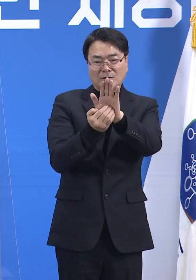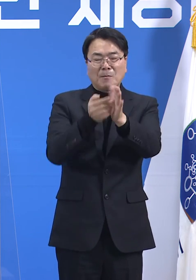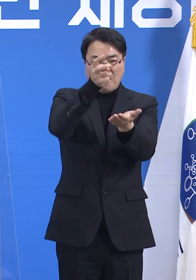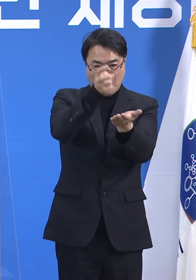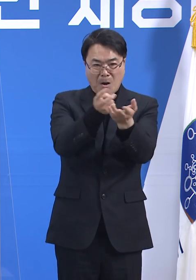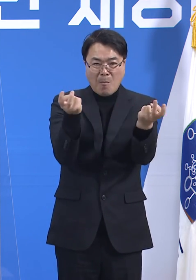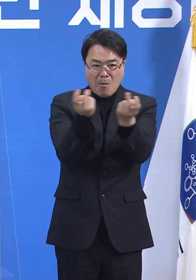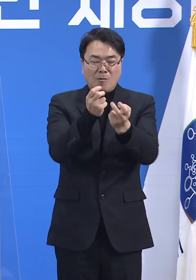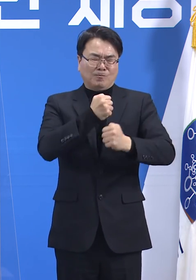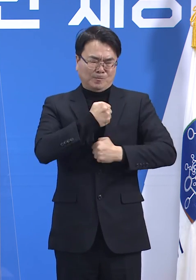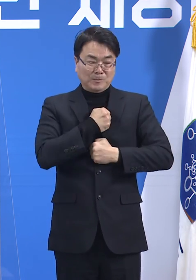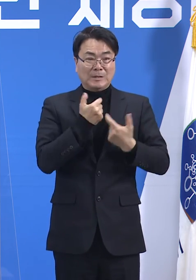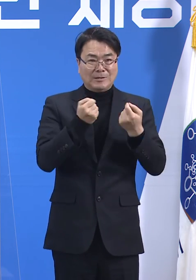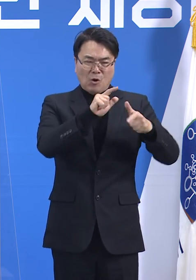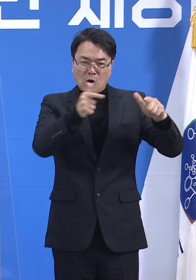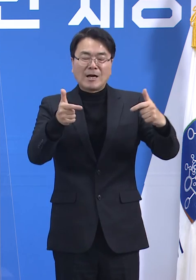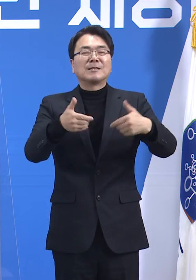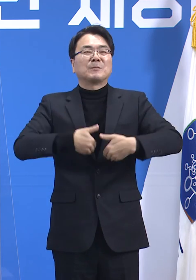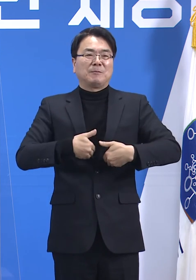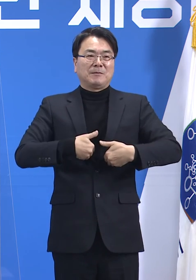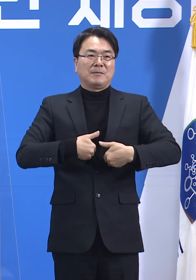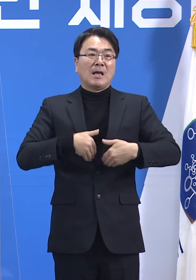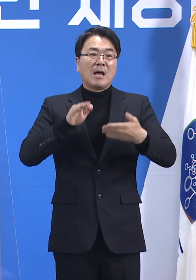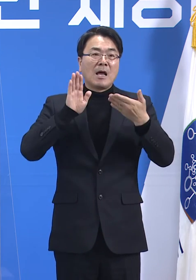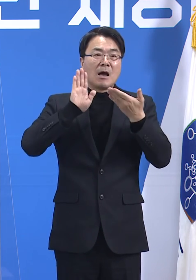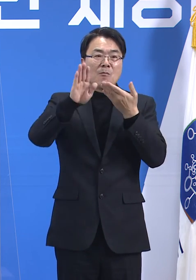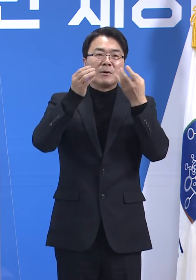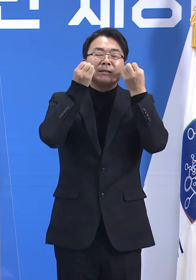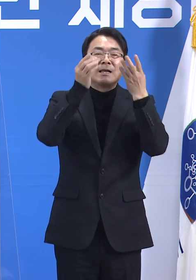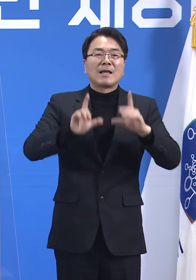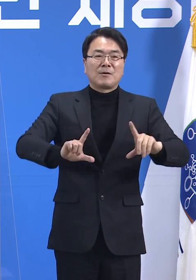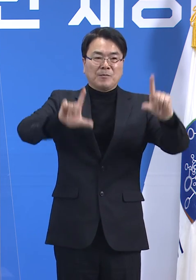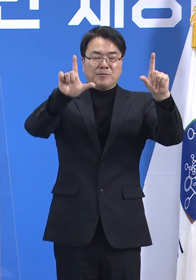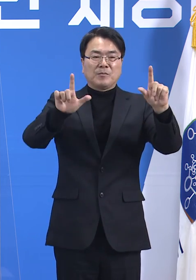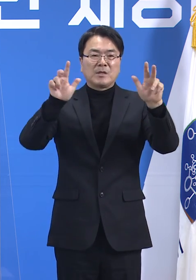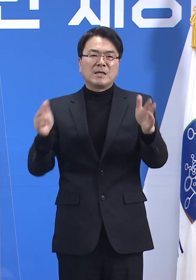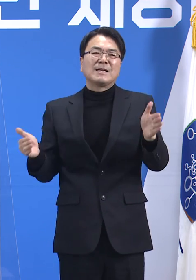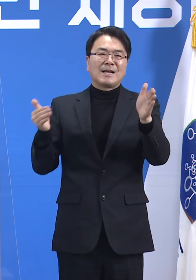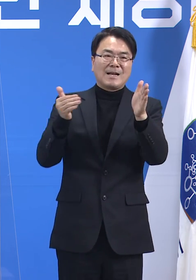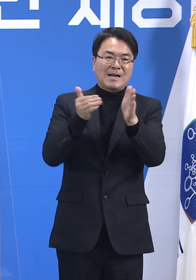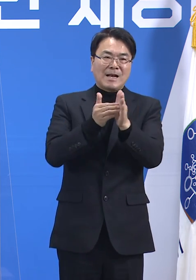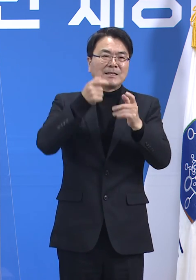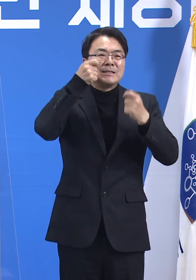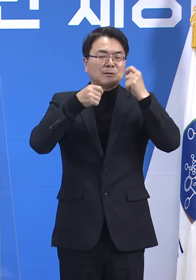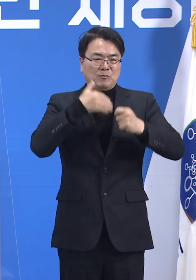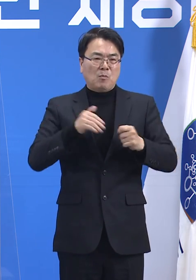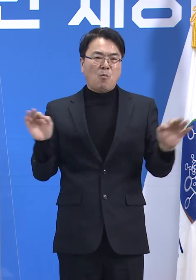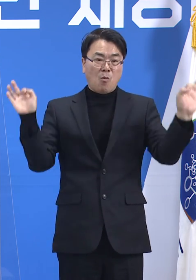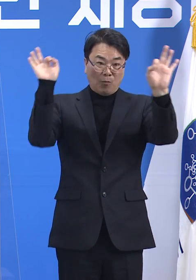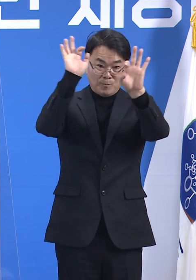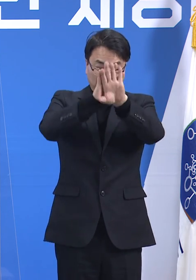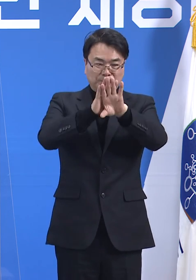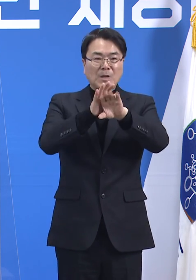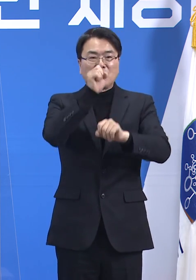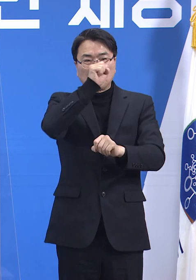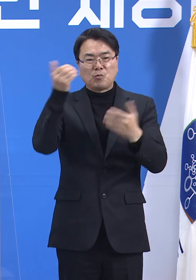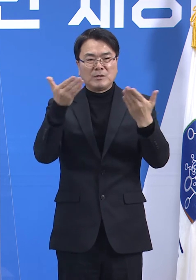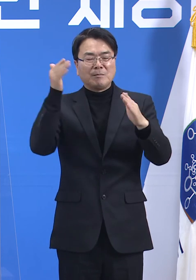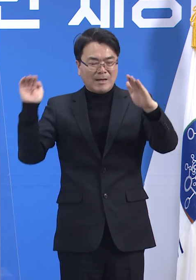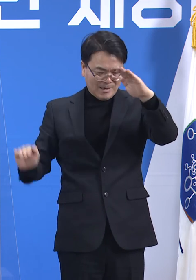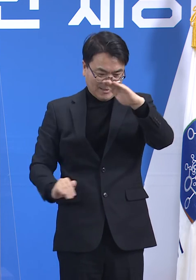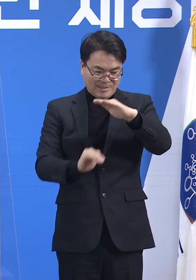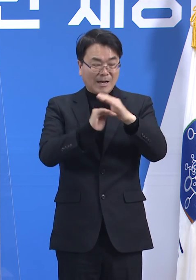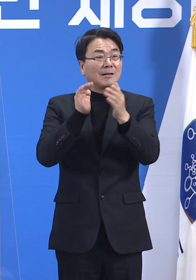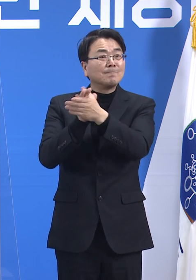다가오는 2021년, 그간의 슬픔은 사라지고 좋은 일들만 가득하기를 기원